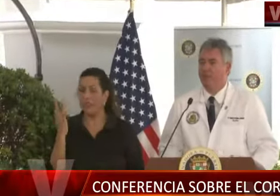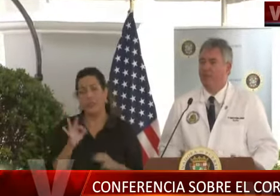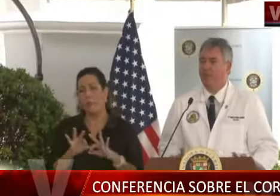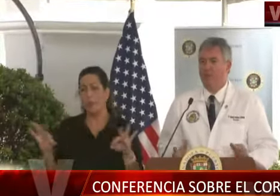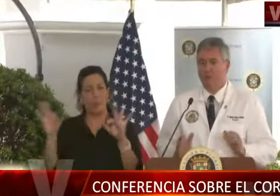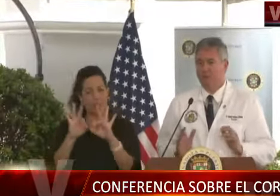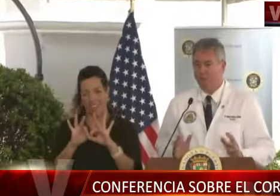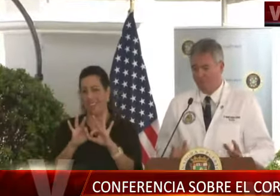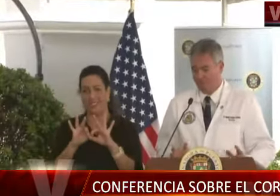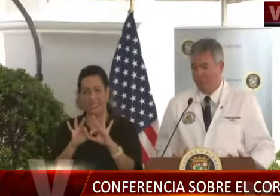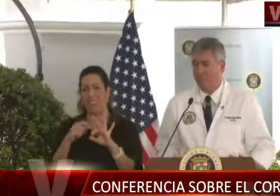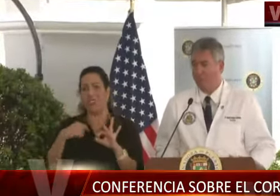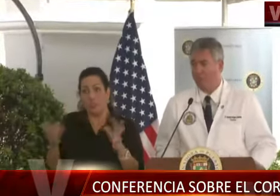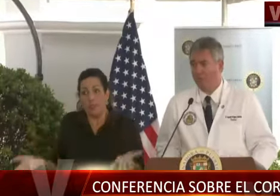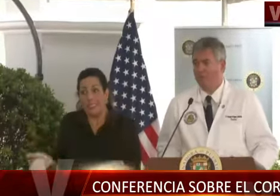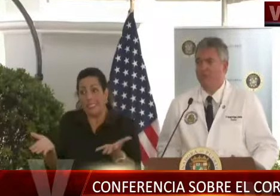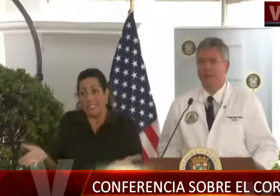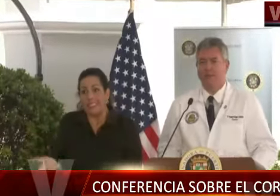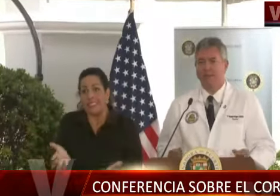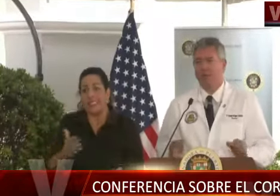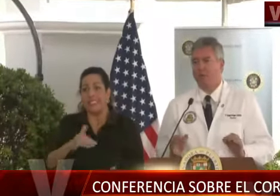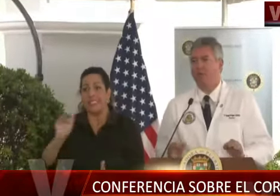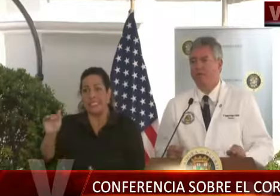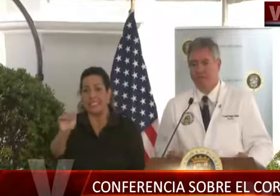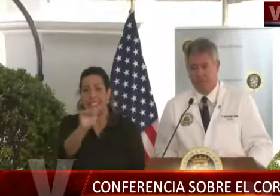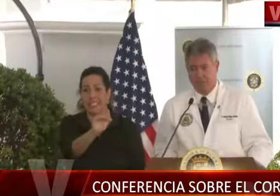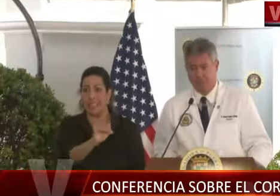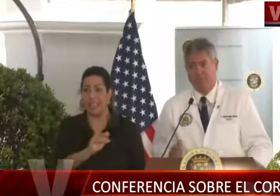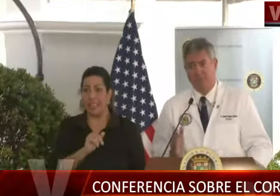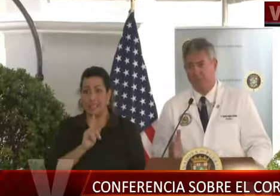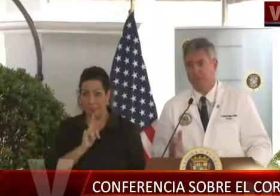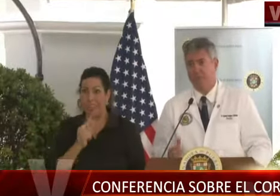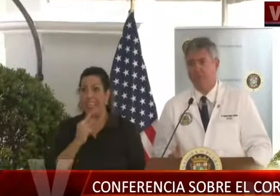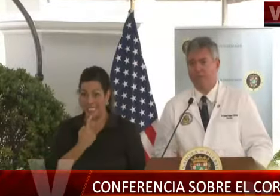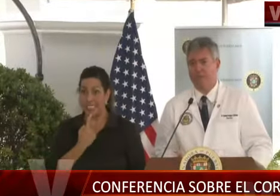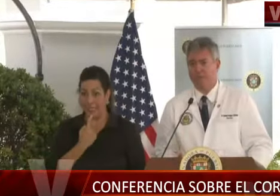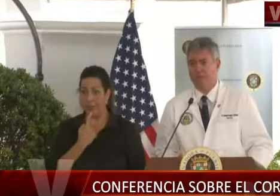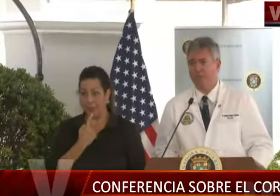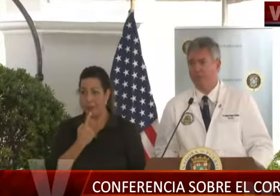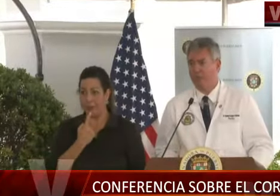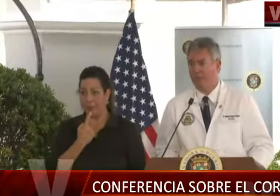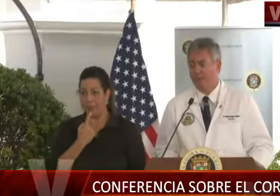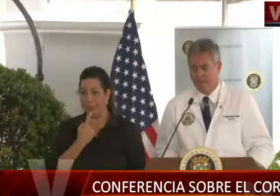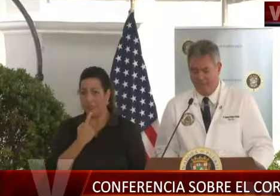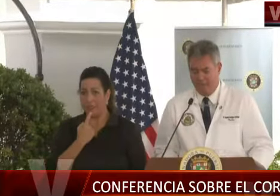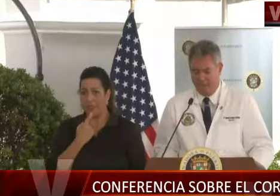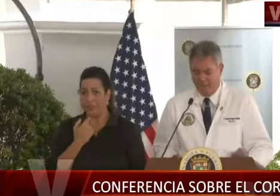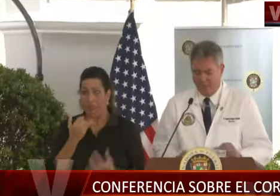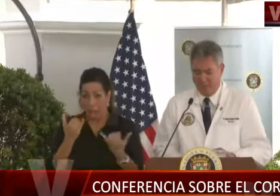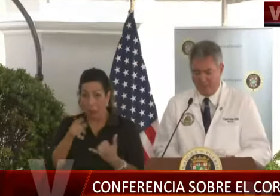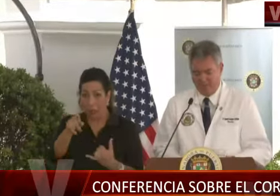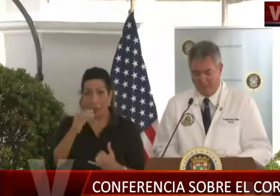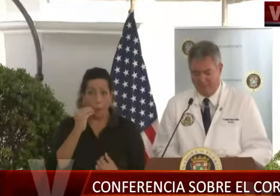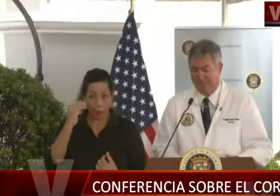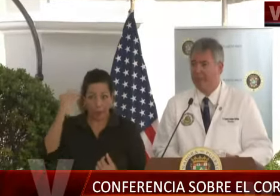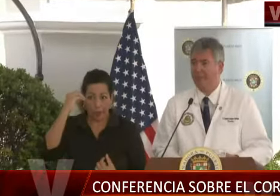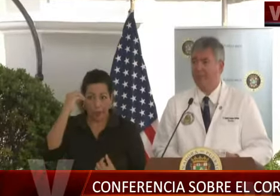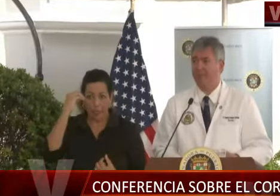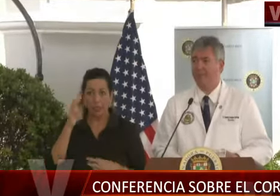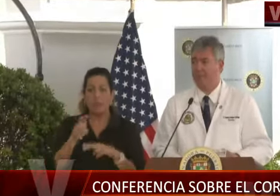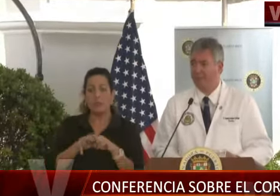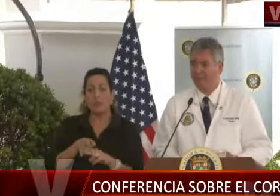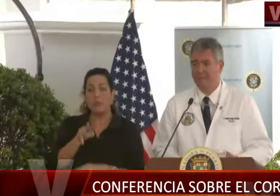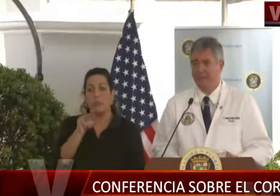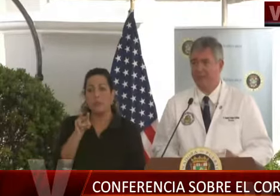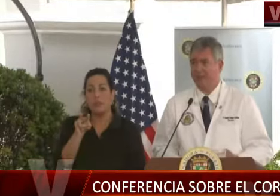y los exhorto a todos para que lo cojan en serio, todas las personas que nos están escuchando en sus hogares, esto es extremadamente